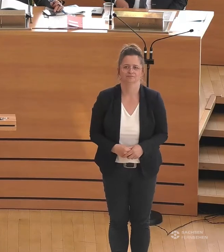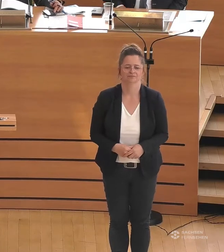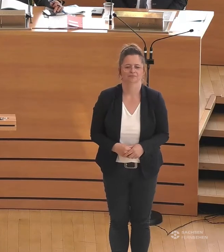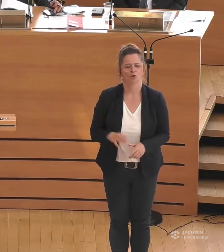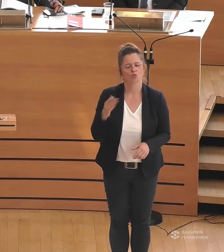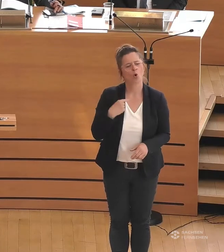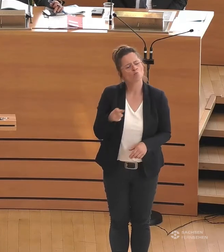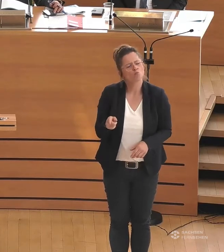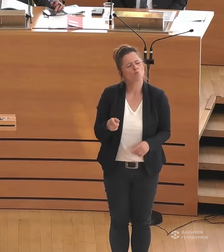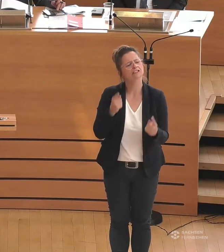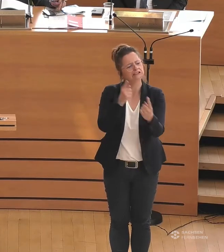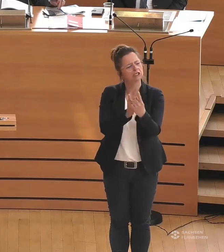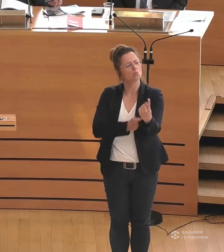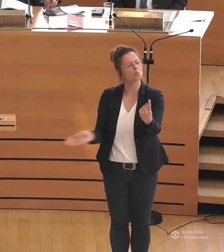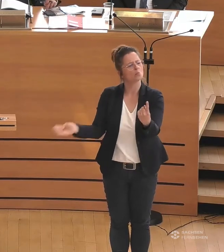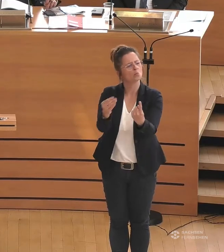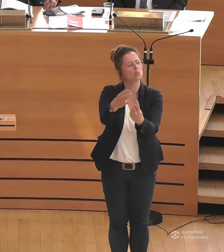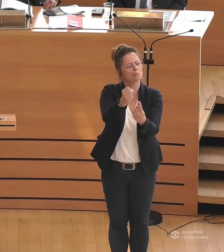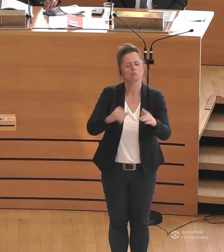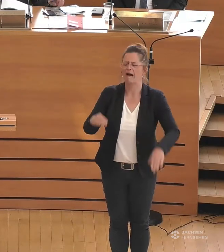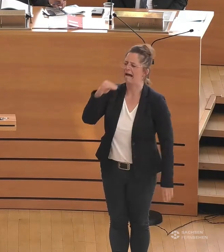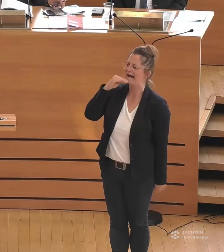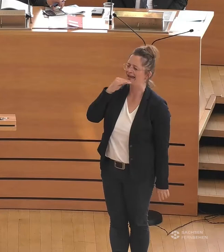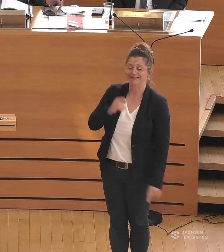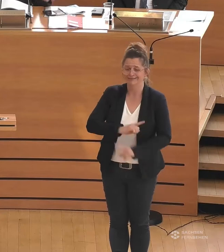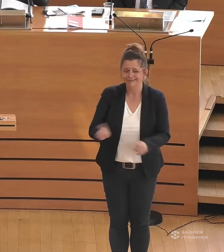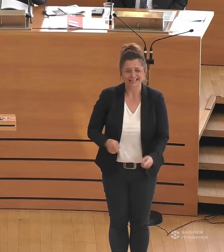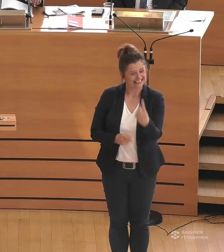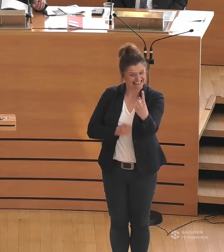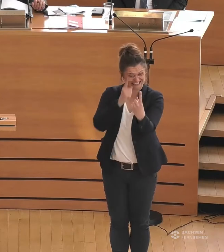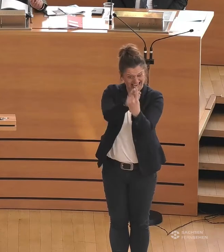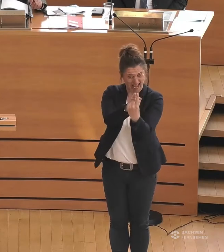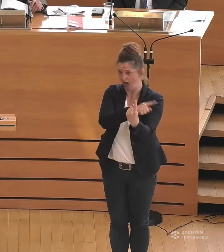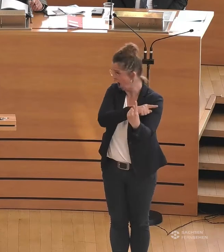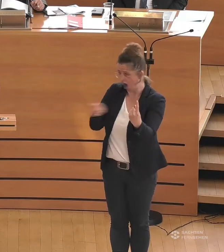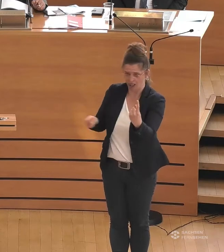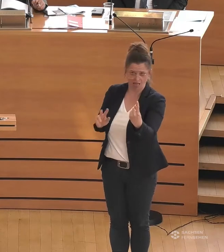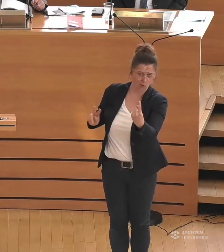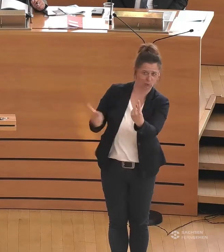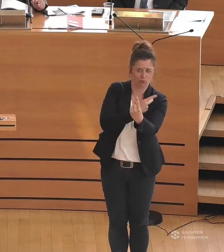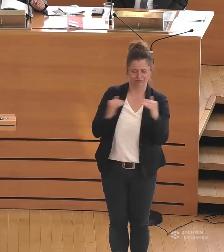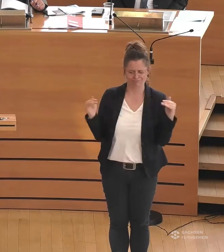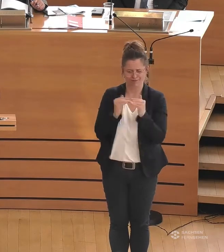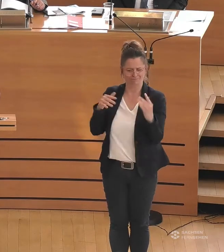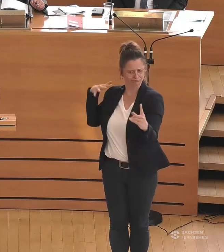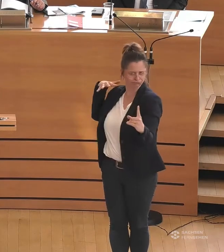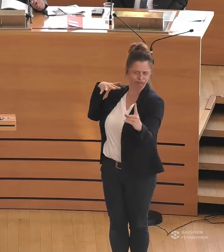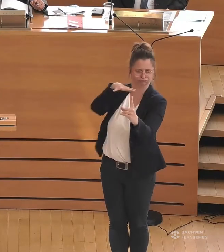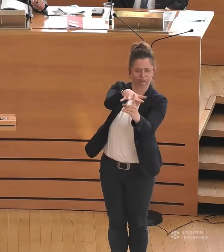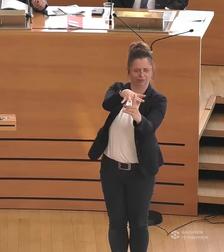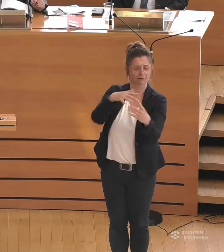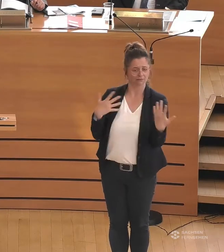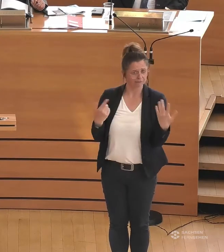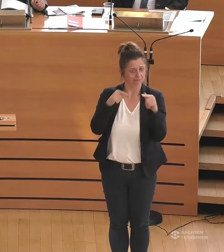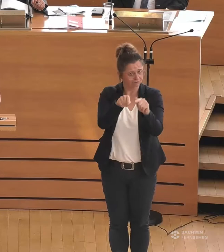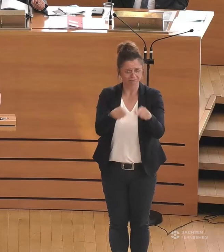irgendwie anders zum Ziel zu kommen. Nein, es geht darum, dass wir alle gleich zum Ziel kommen, dass wir alle durch den gleichen Eingang zur